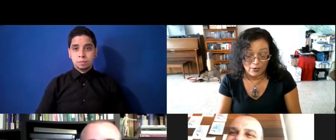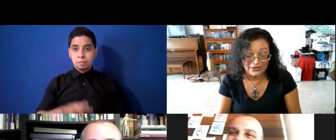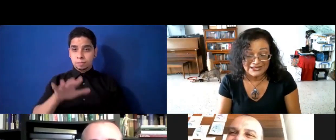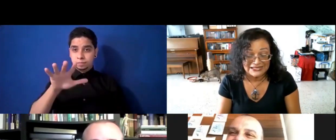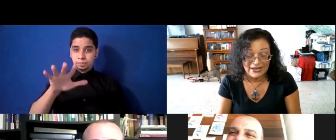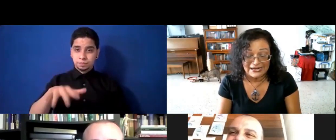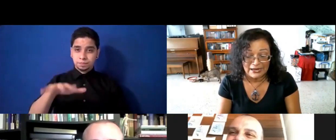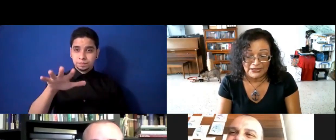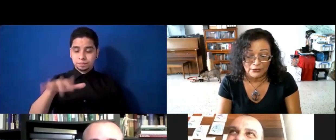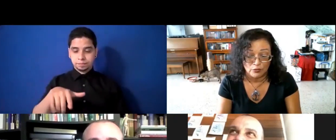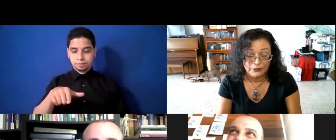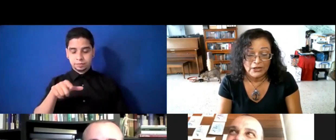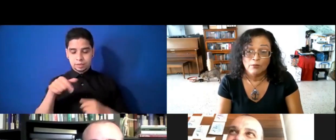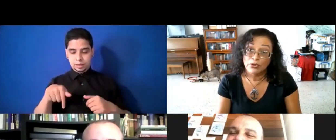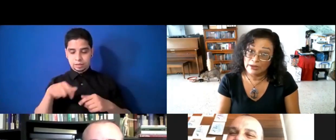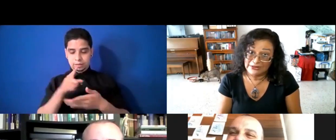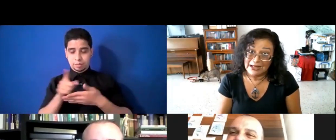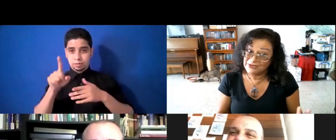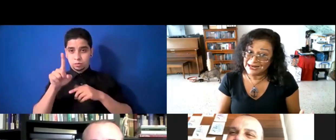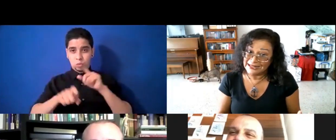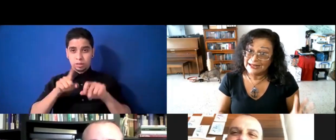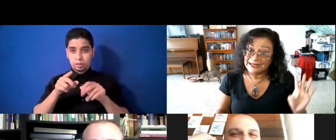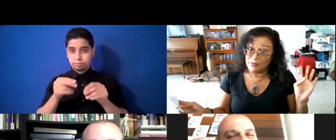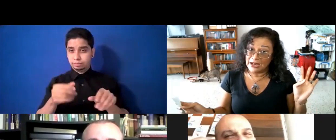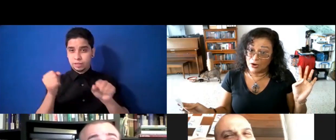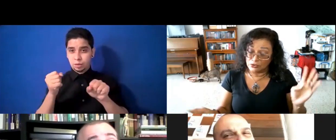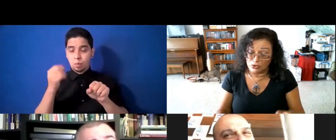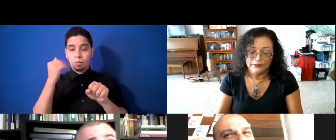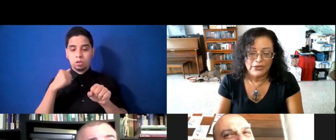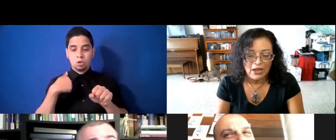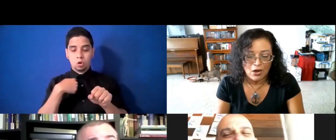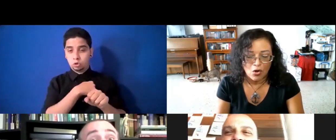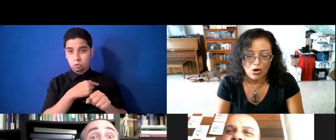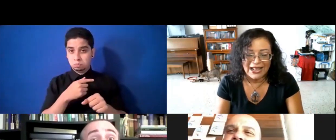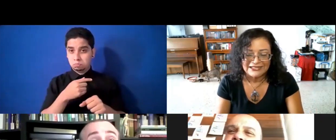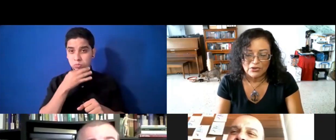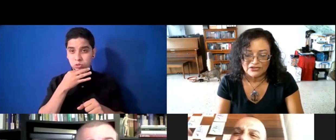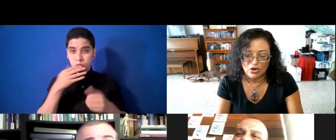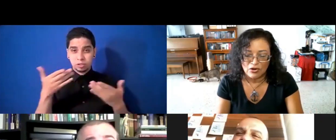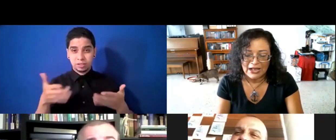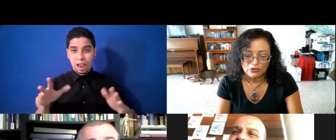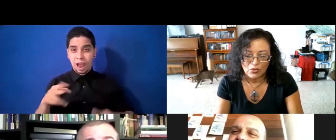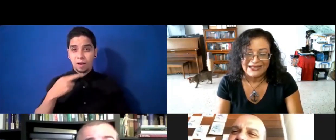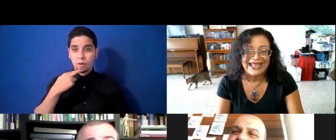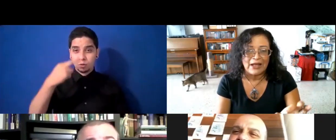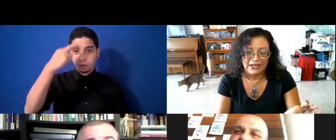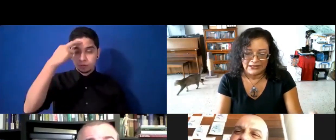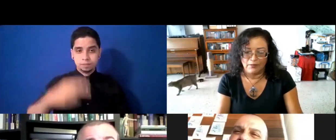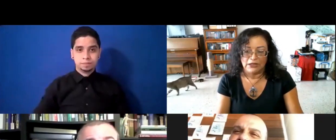encuesta de esta semana es rapidito. Porque estamos cerquita, ya estamos en agosto, con la situación actual de la pandemia.